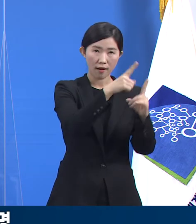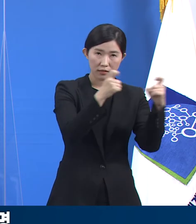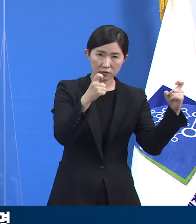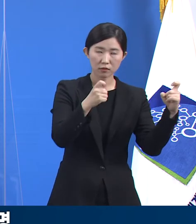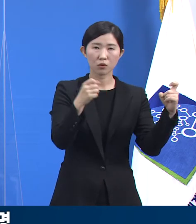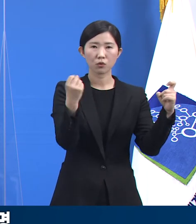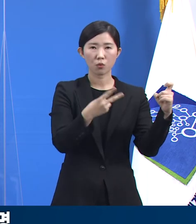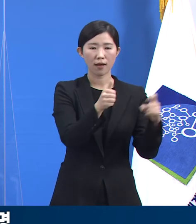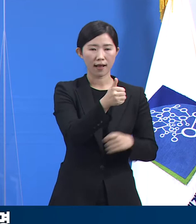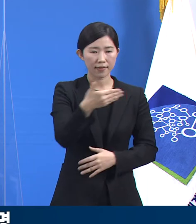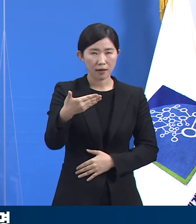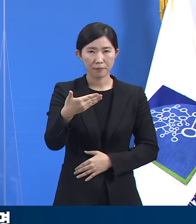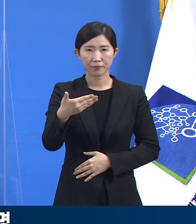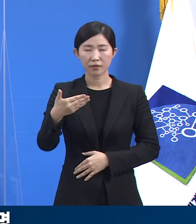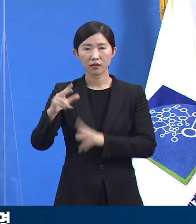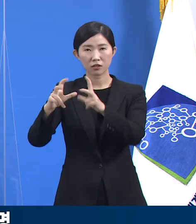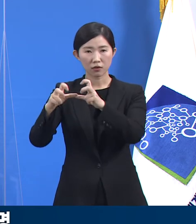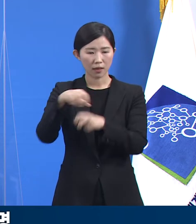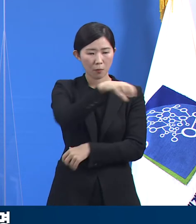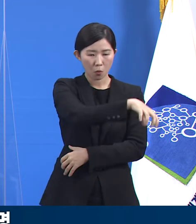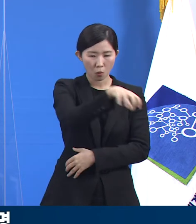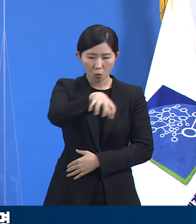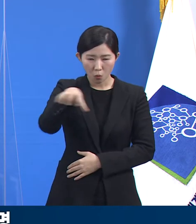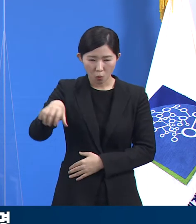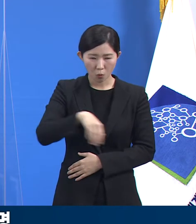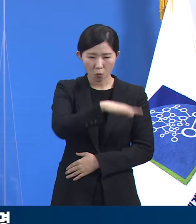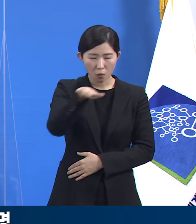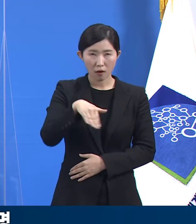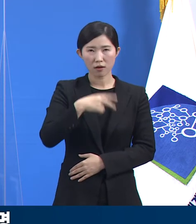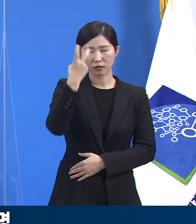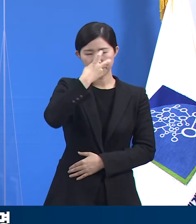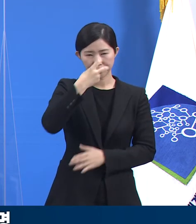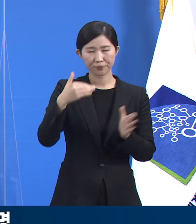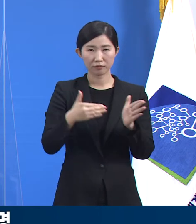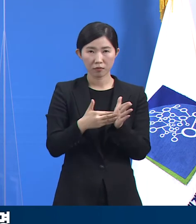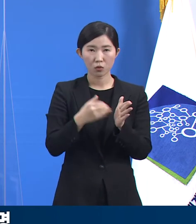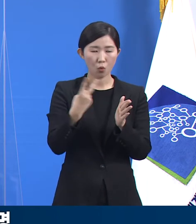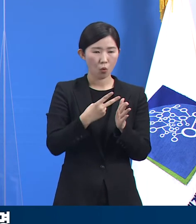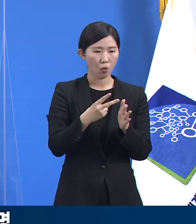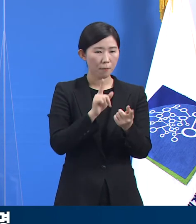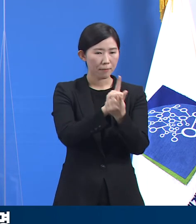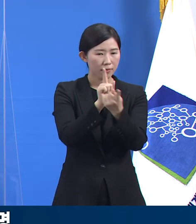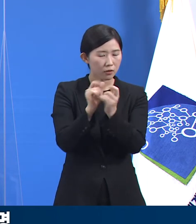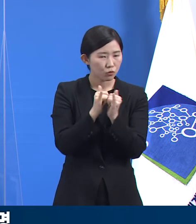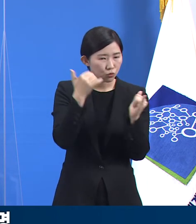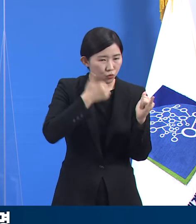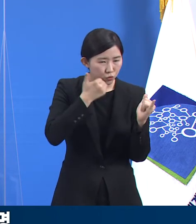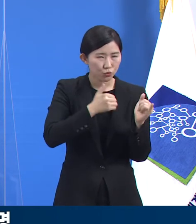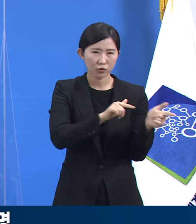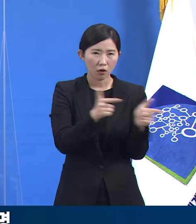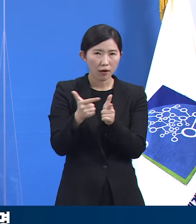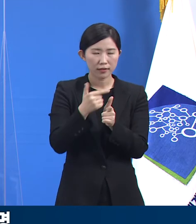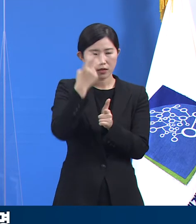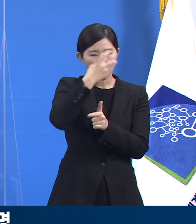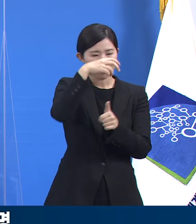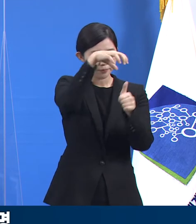전수검사 완료하였고 접촉자 분류를 통해 자가격리 및 능동감시 조치했습니다.